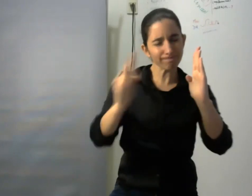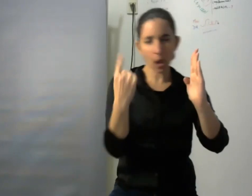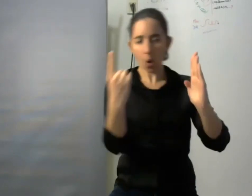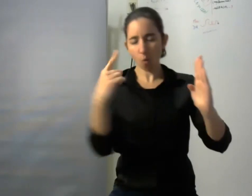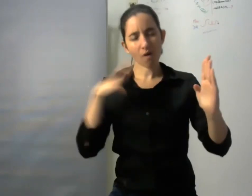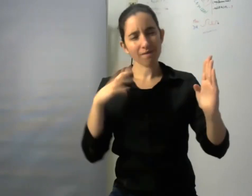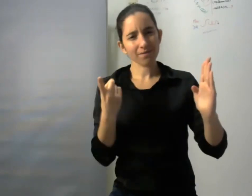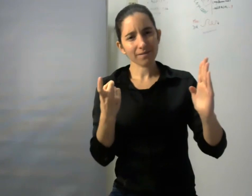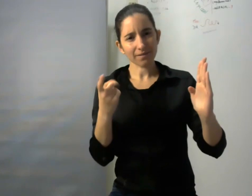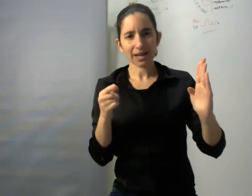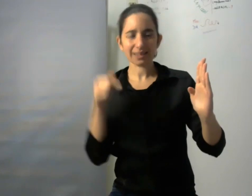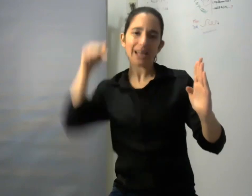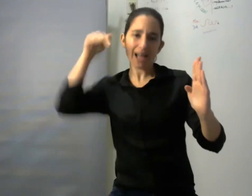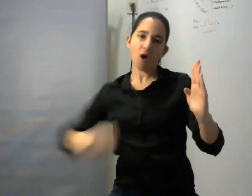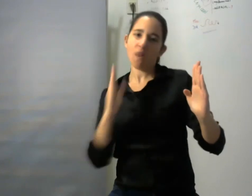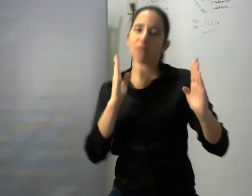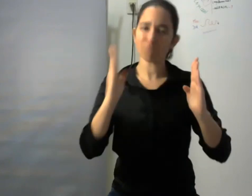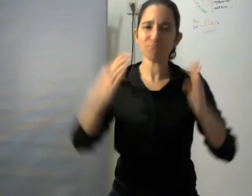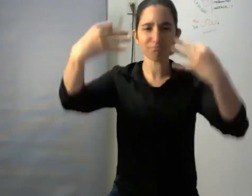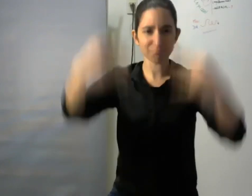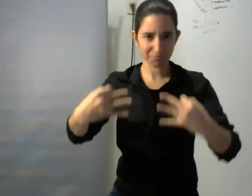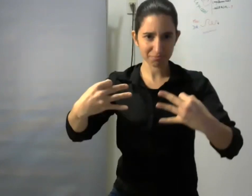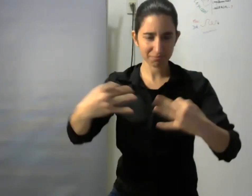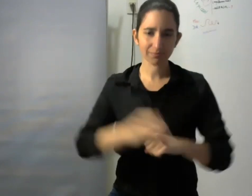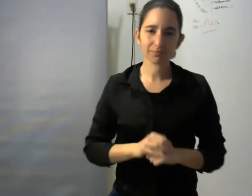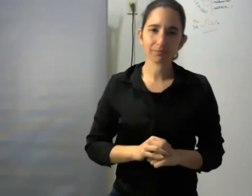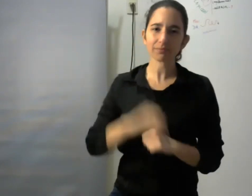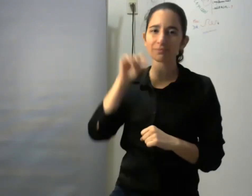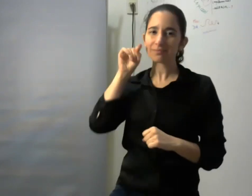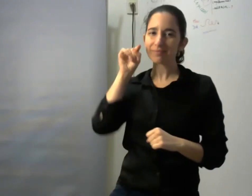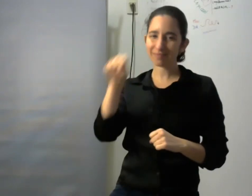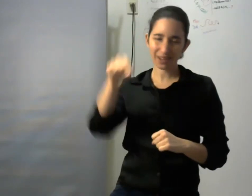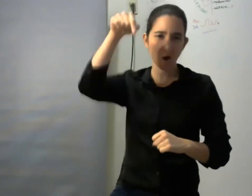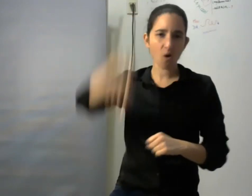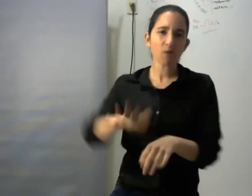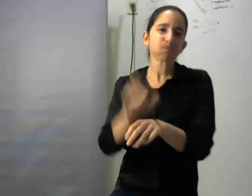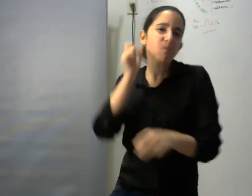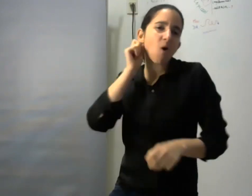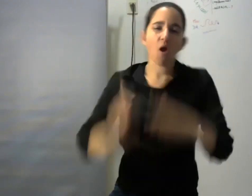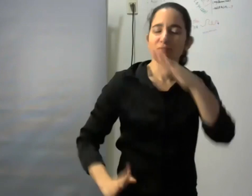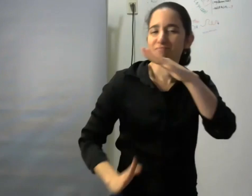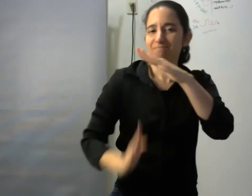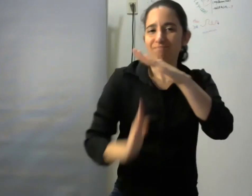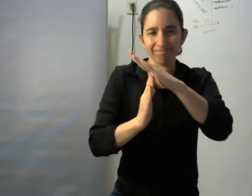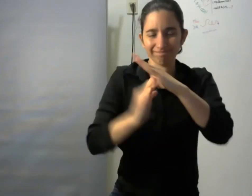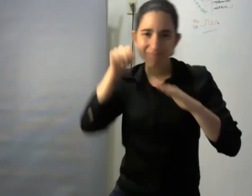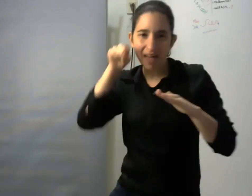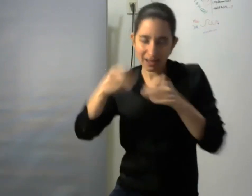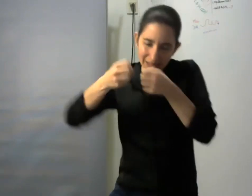rol yo creo que está ampliamente cumplido y es un punto de partida este libro para muchos de